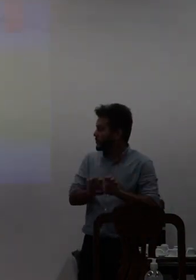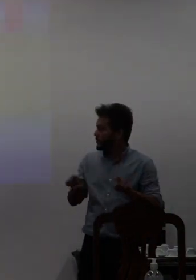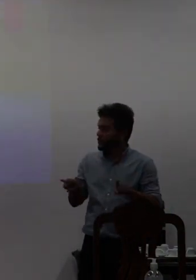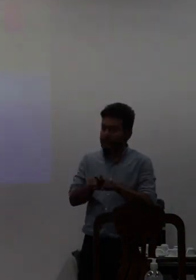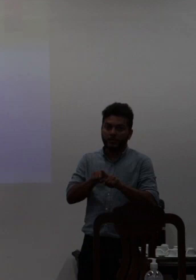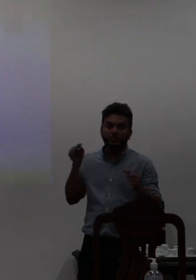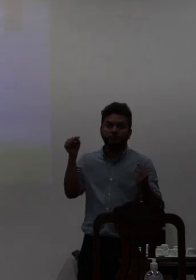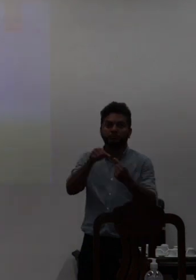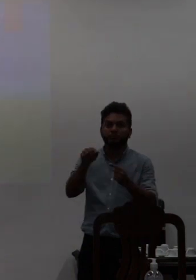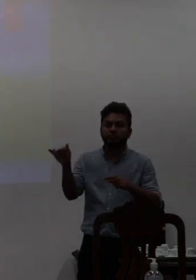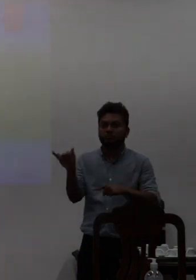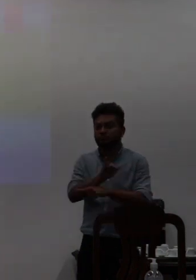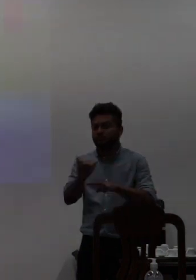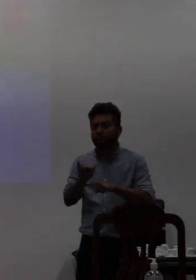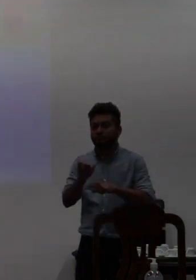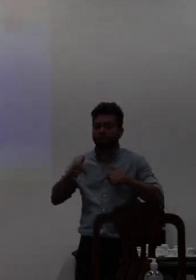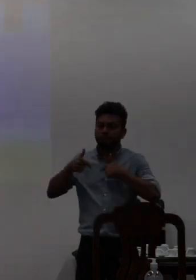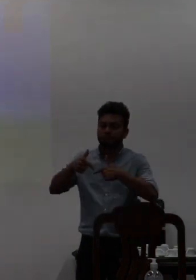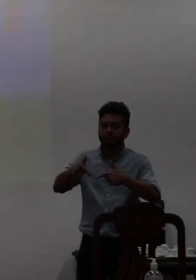linhas de ação